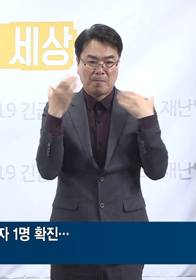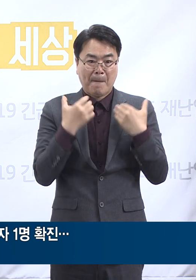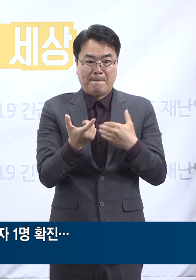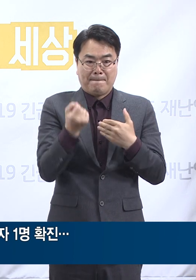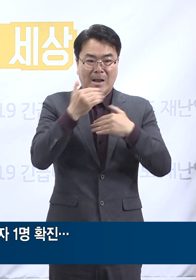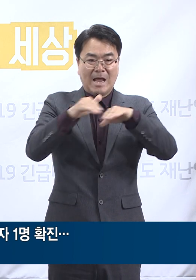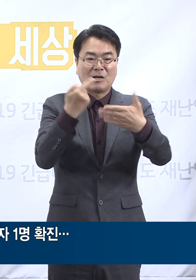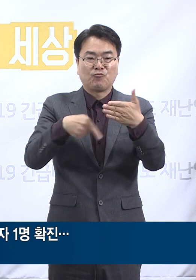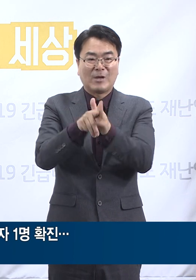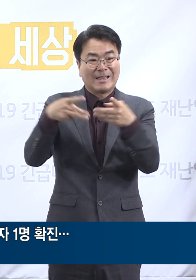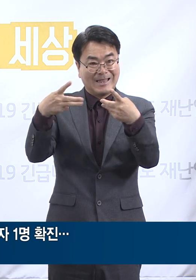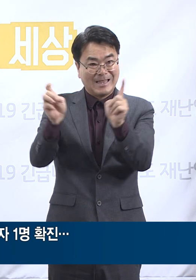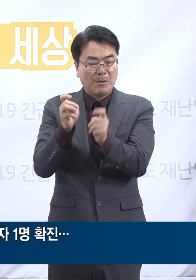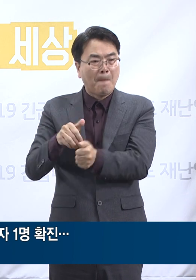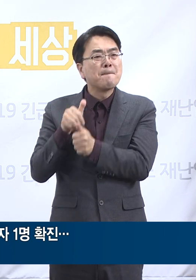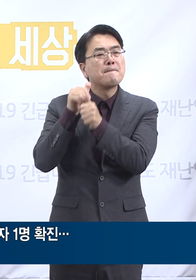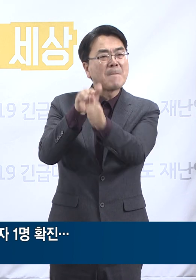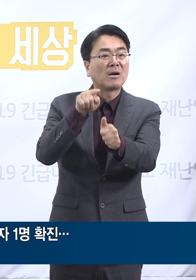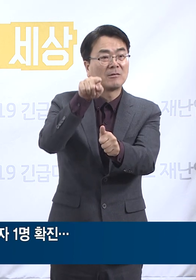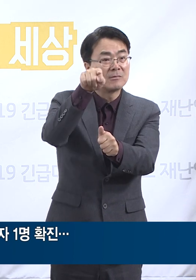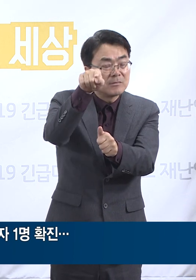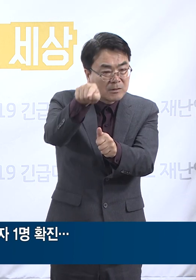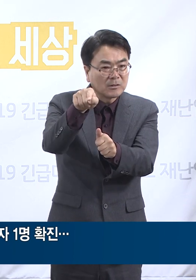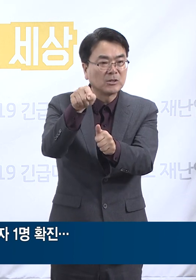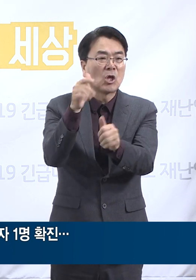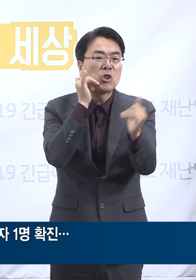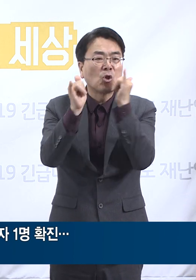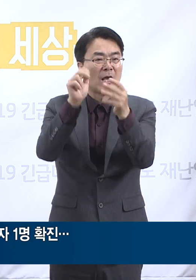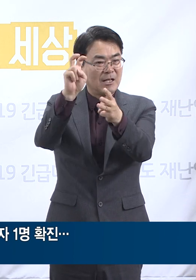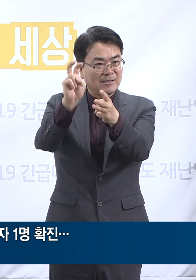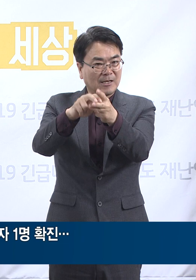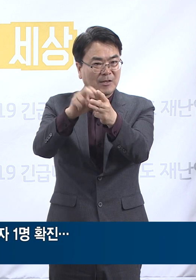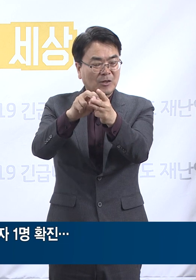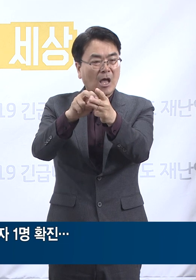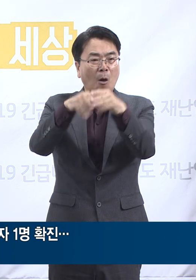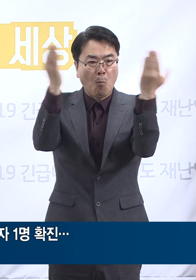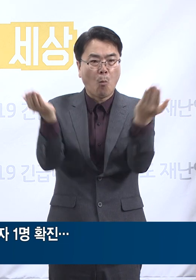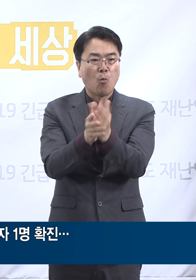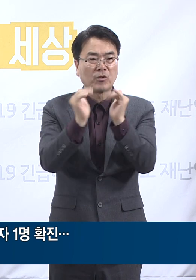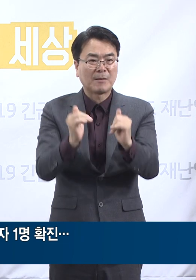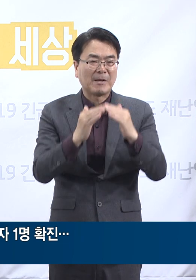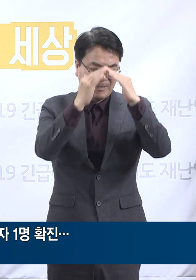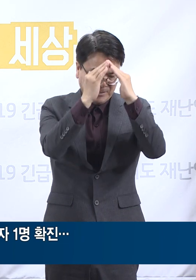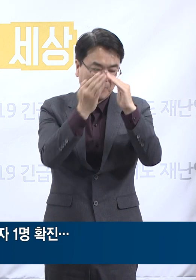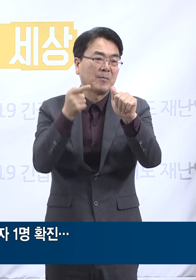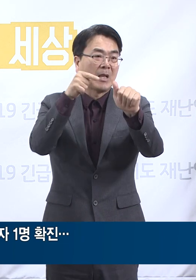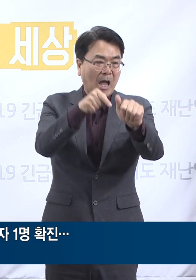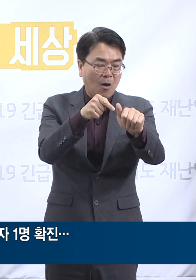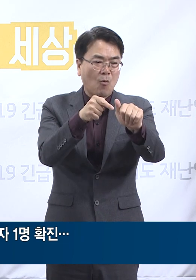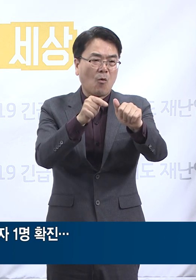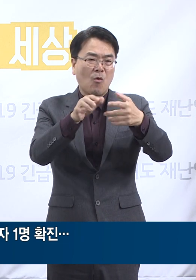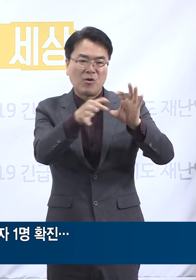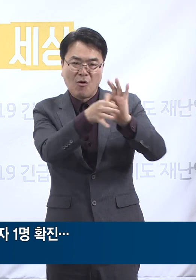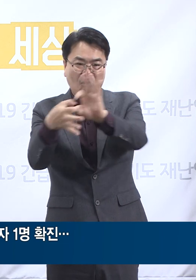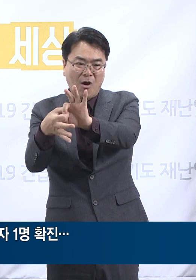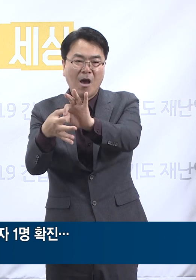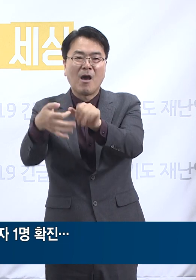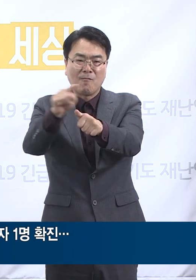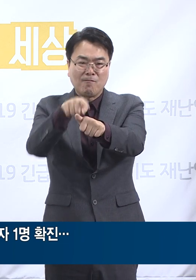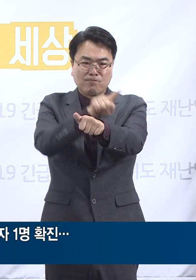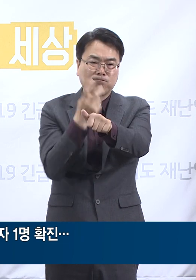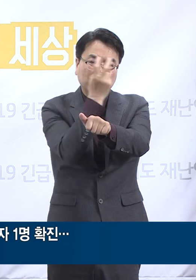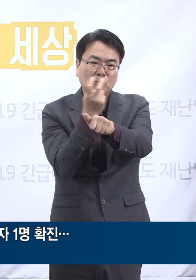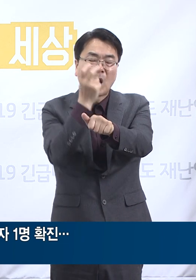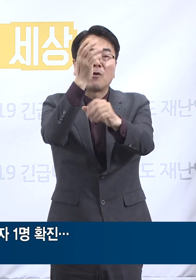유베이스 콜센터 건물 내 접촉자 263명을 자가격리 조치하고 심층역학 조사 중입니다. 또한